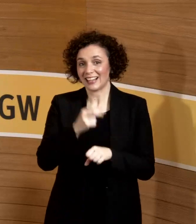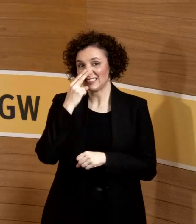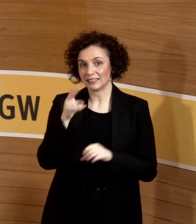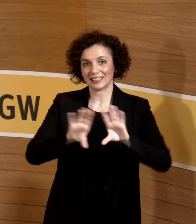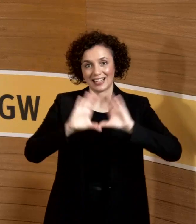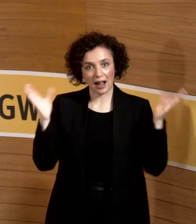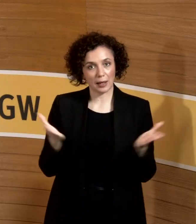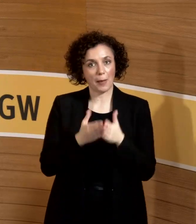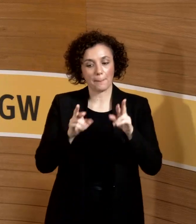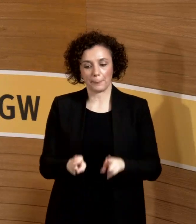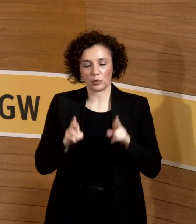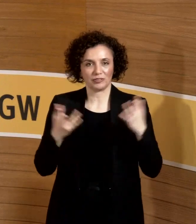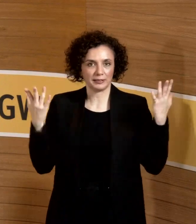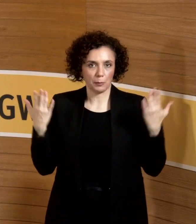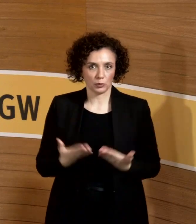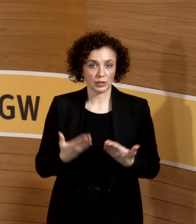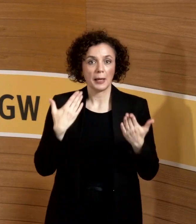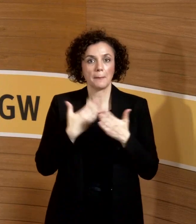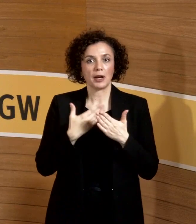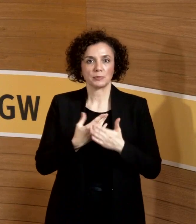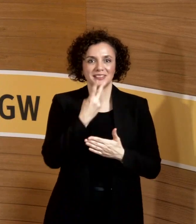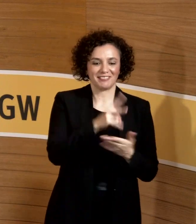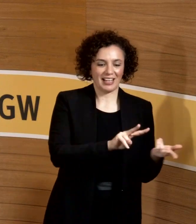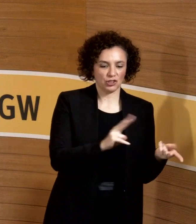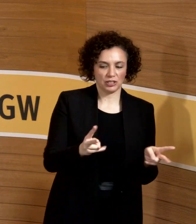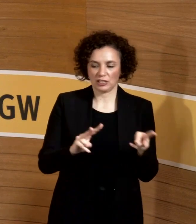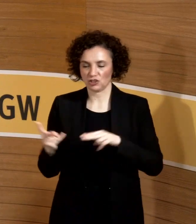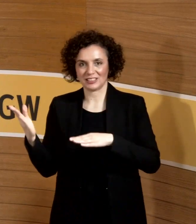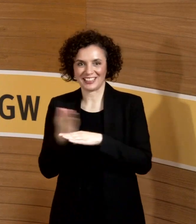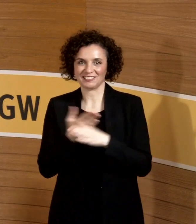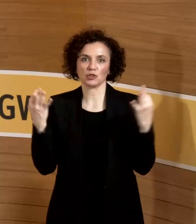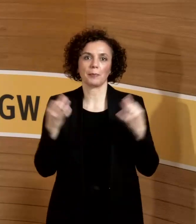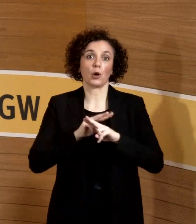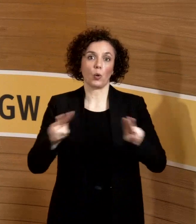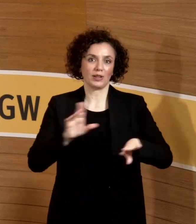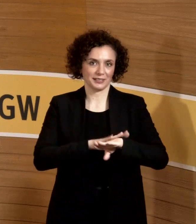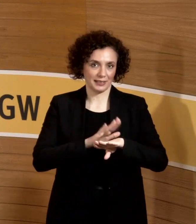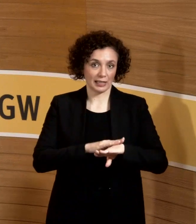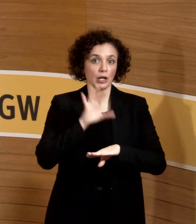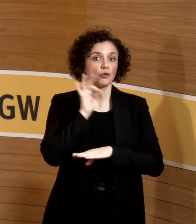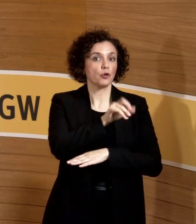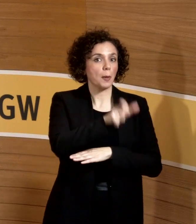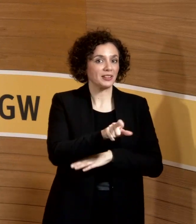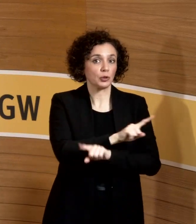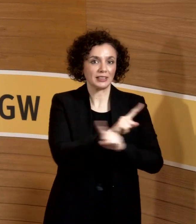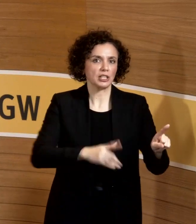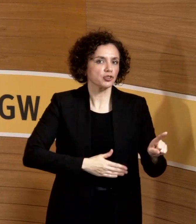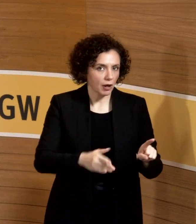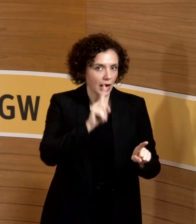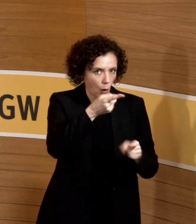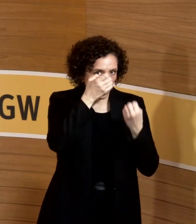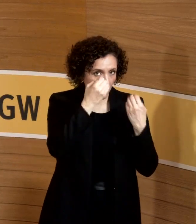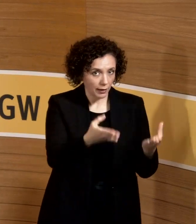Und da kommt natürlich die Ruhezeiten zwischen zwei Schichten. Das gilt auch für nicht schwanger Menschen, aber nochmal betont, dass das